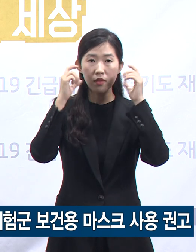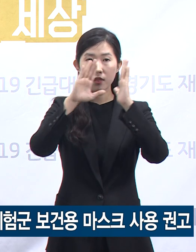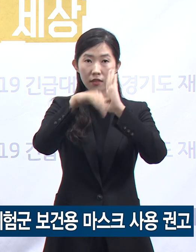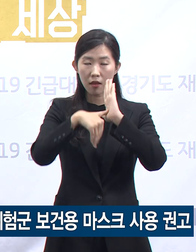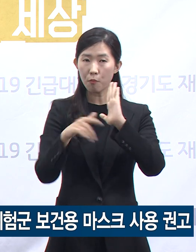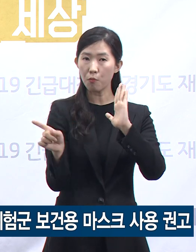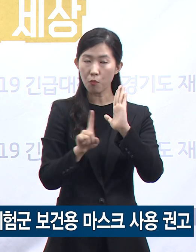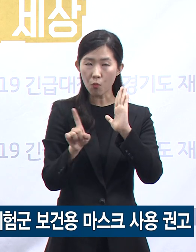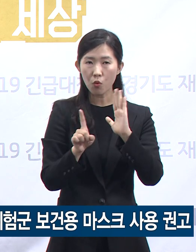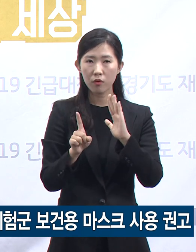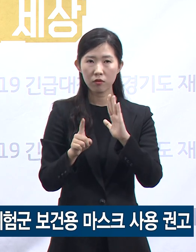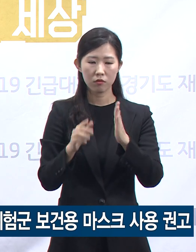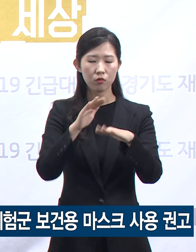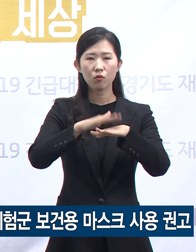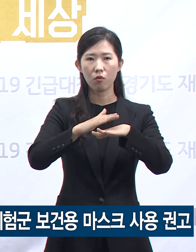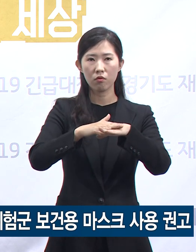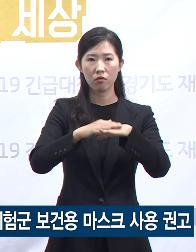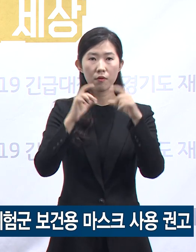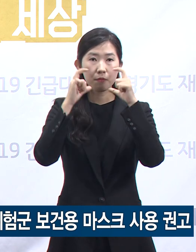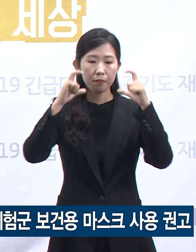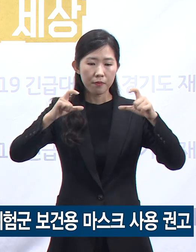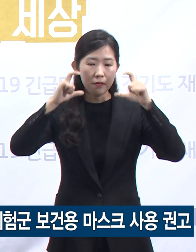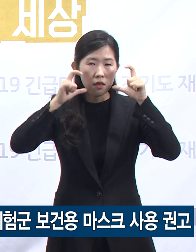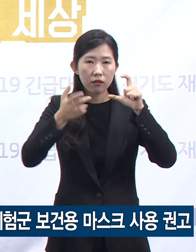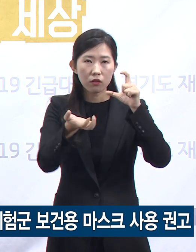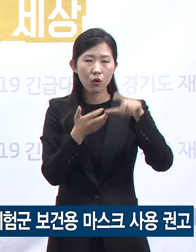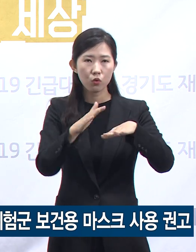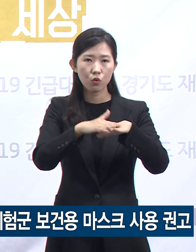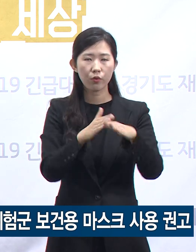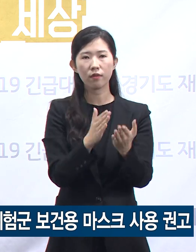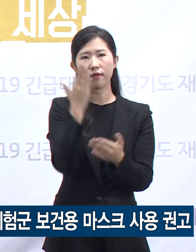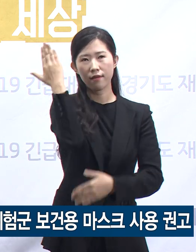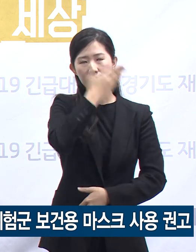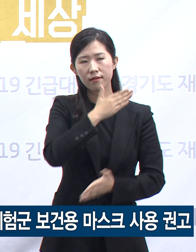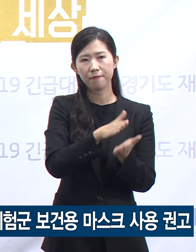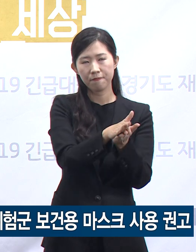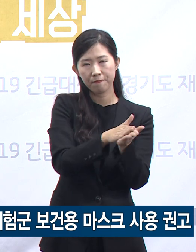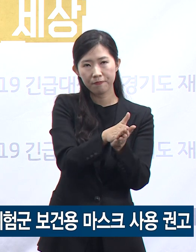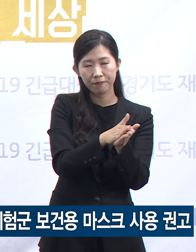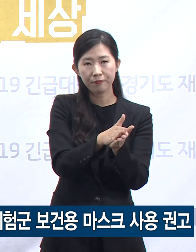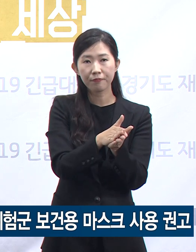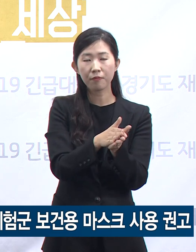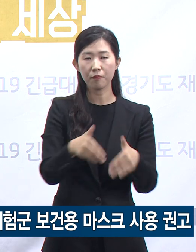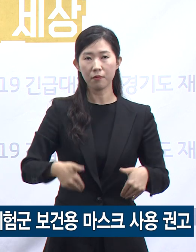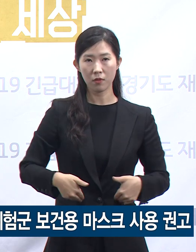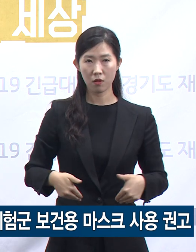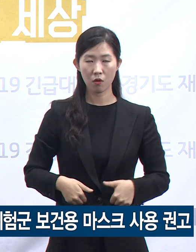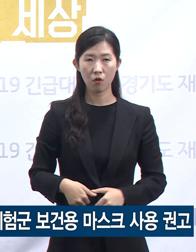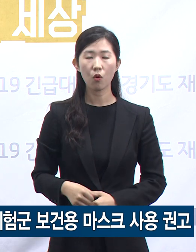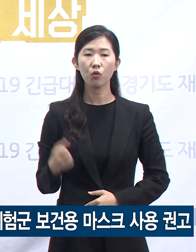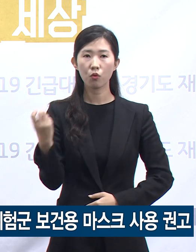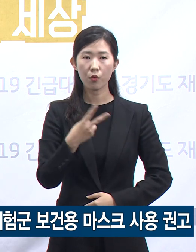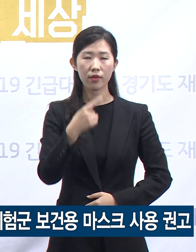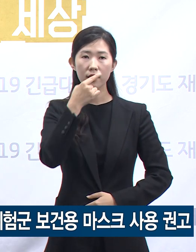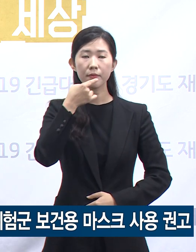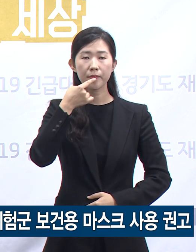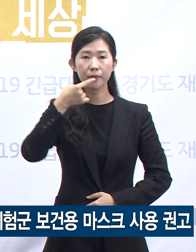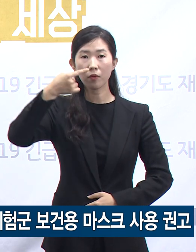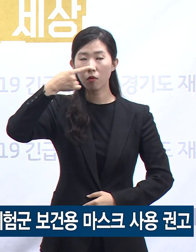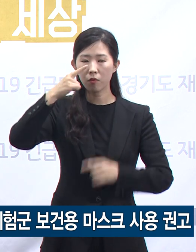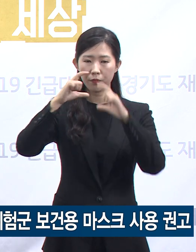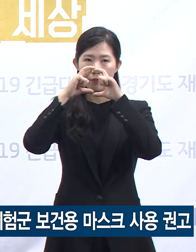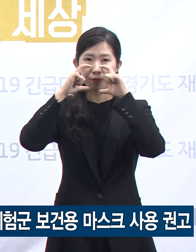착용하기 전에 손을 비누와 물로 씻거나 알코올 손소독제로 닦아야 하며 입과 코를 완전히 가리도록 마스크를